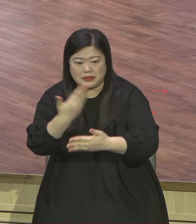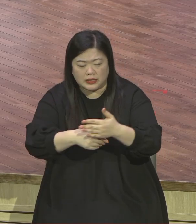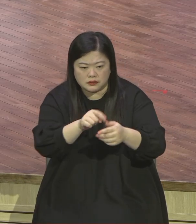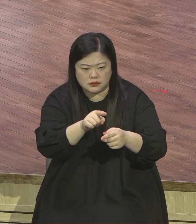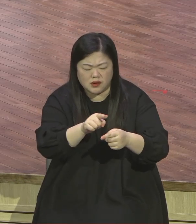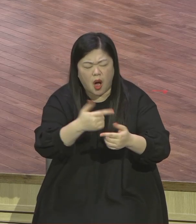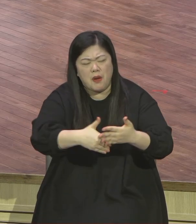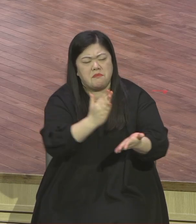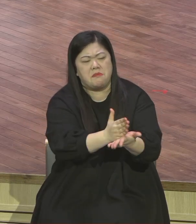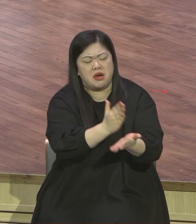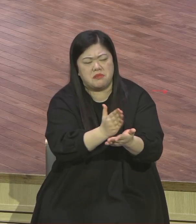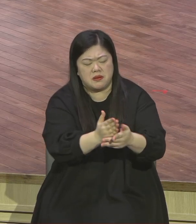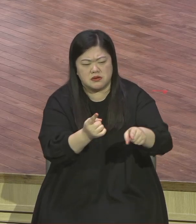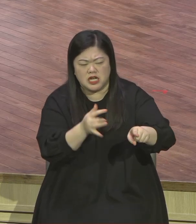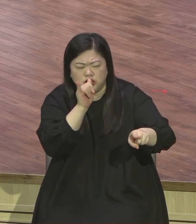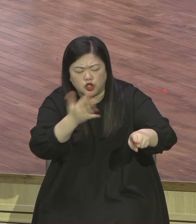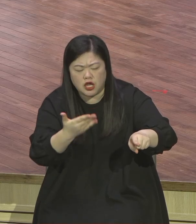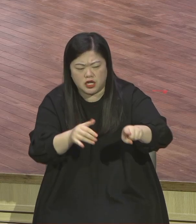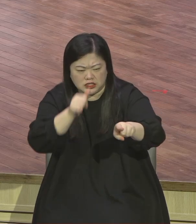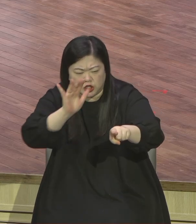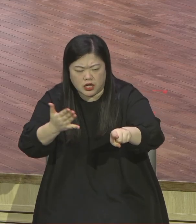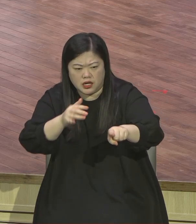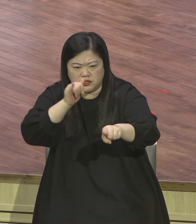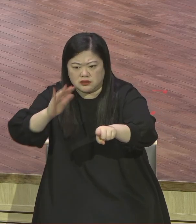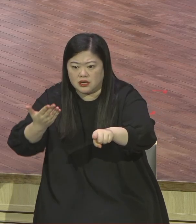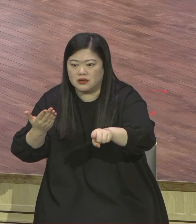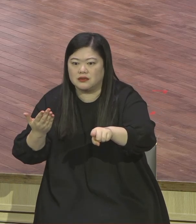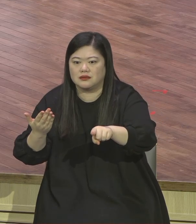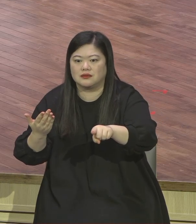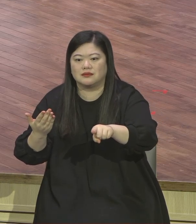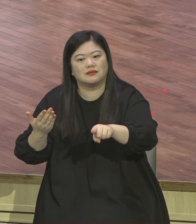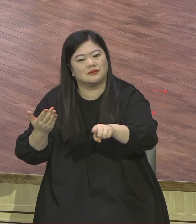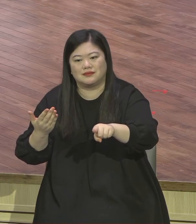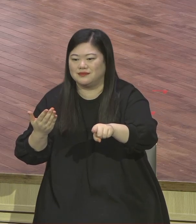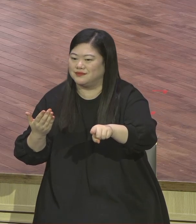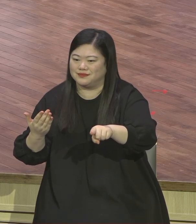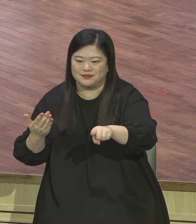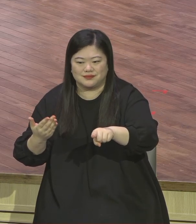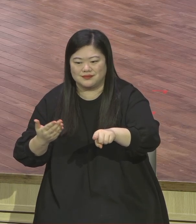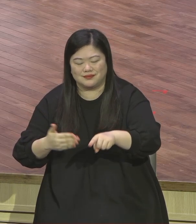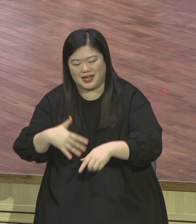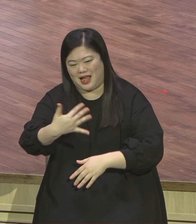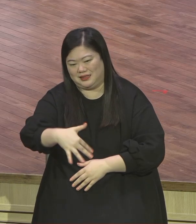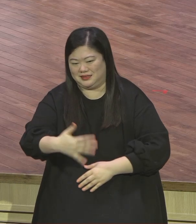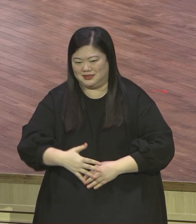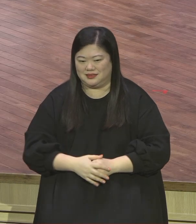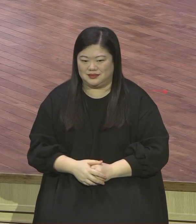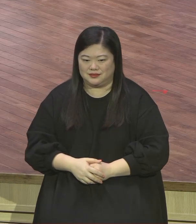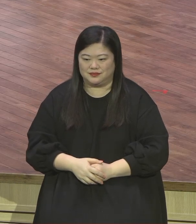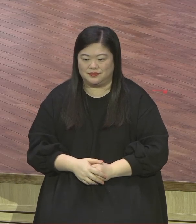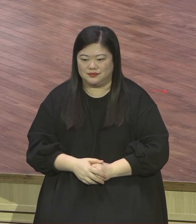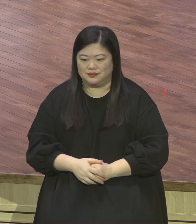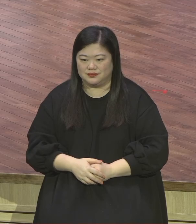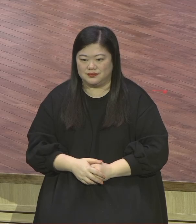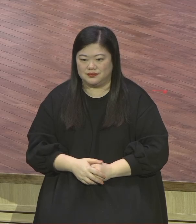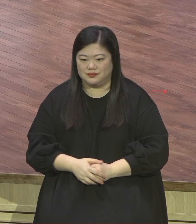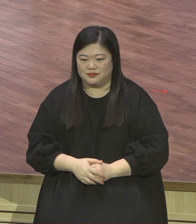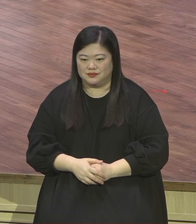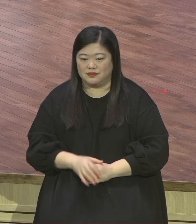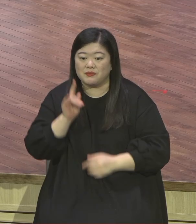그리스도 외에는 있어도 좋고 없어도 좋고 간차는 상관없어 그것 때문에 밤잠 못 자고 그것 때문에 우울증 오고 그것 때문에